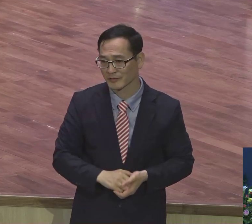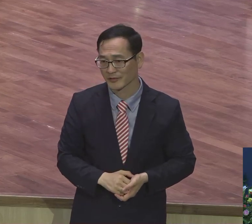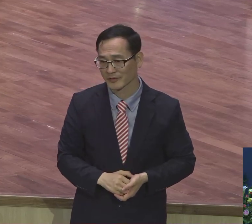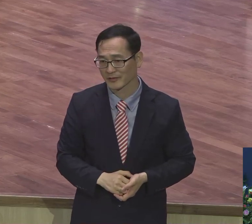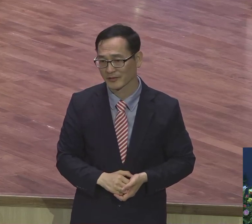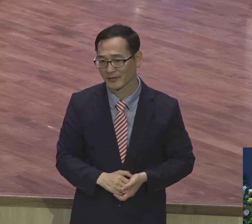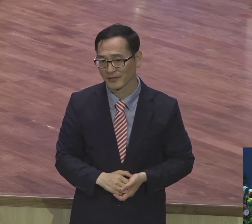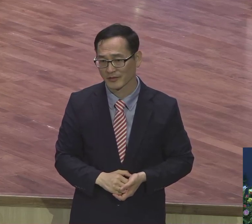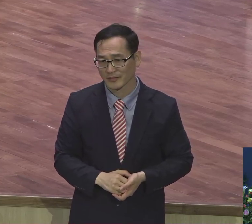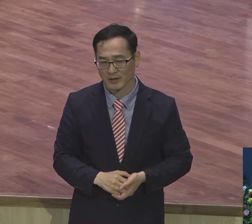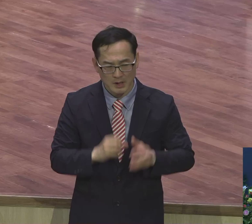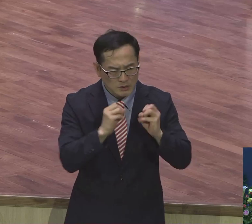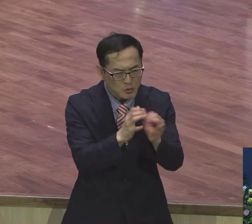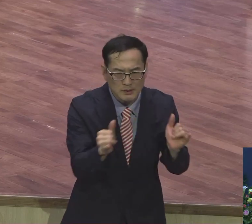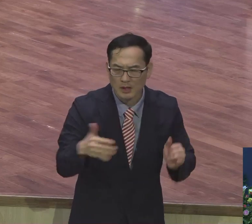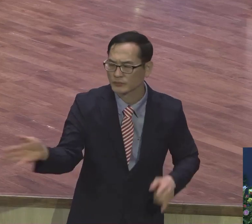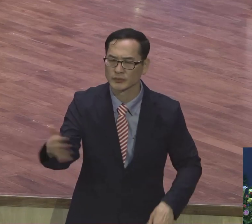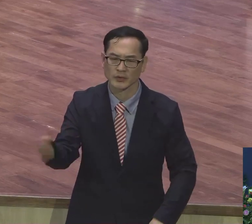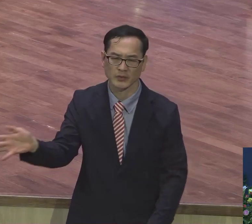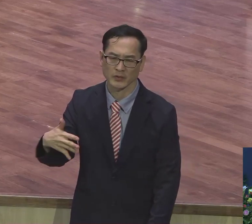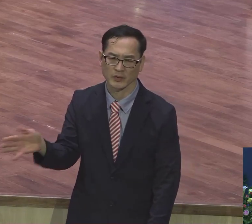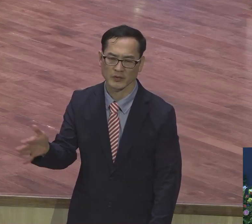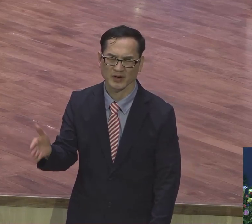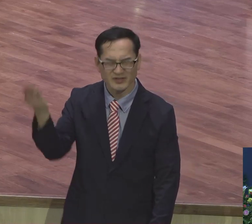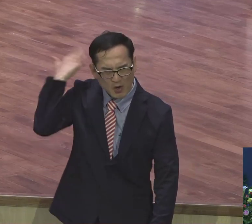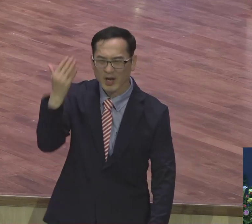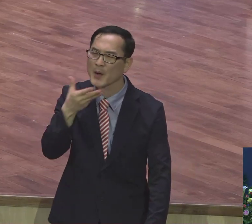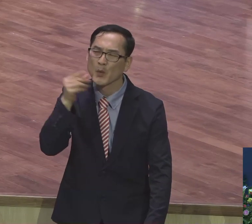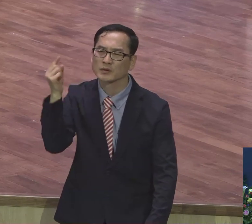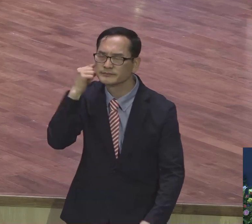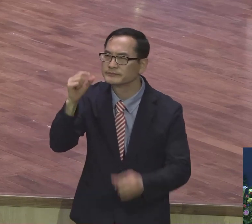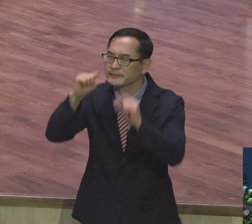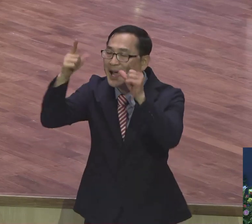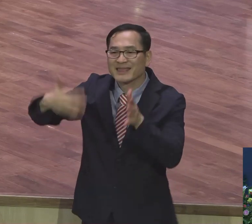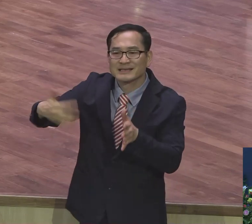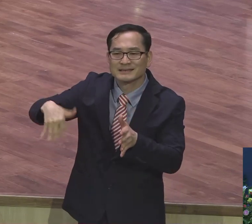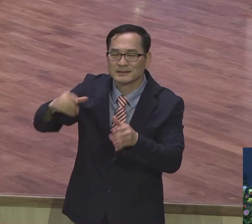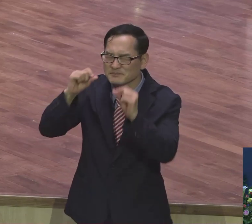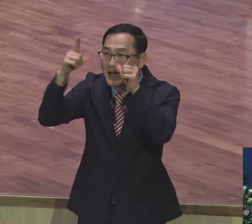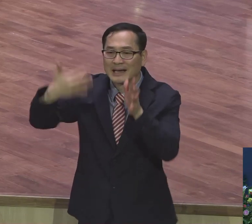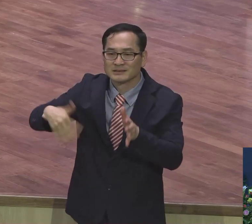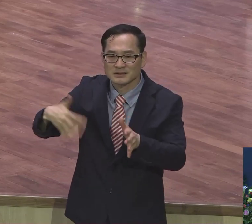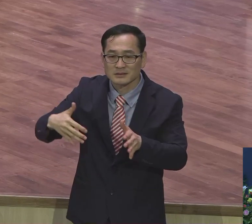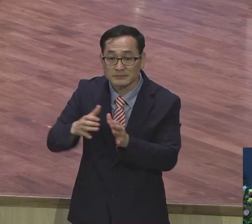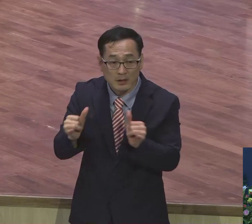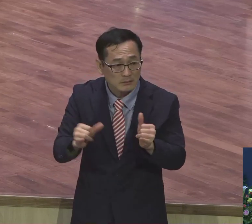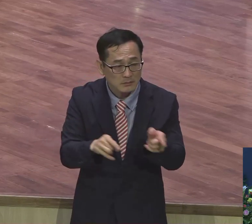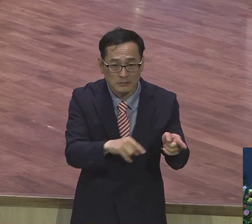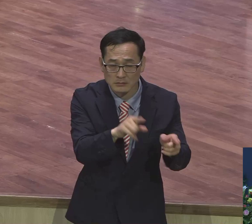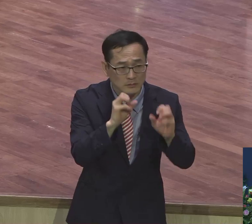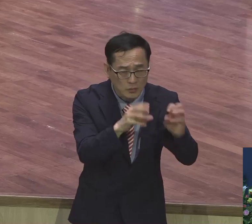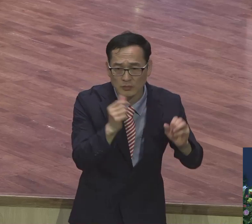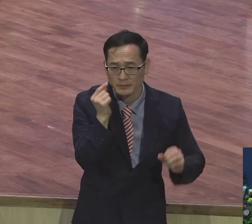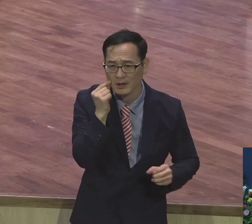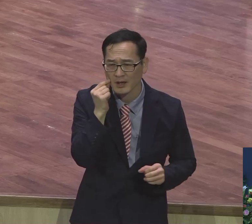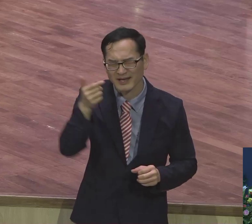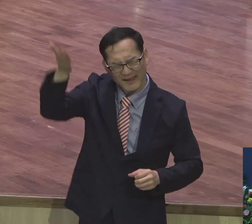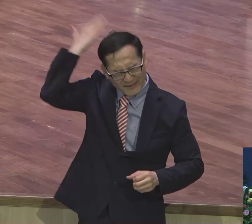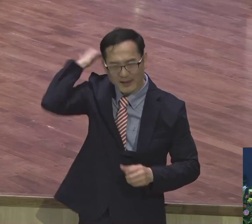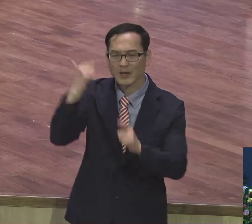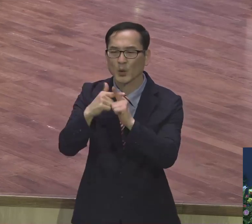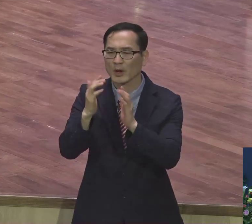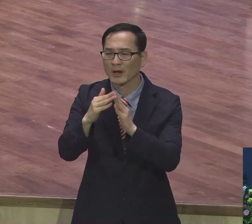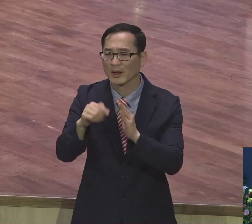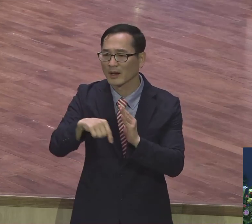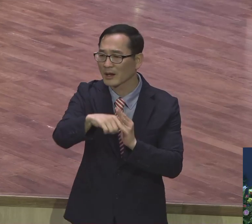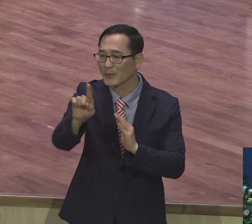아니 전에는 우리가 복음을 잘 못 깨달아 뭘 한다 칩시다. 그럼 교회 책임이요. 목사 책임이요. 전에 교회 다닐 때